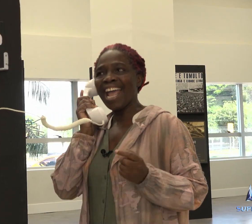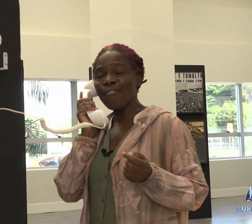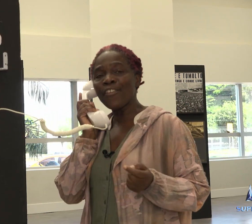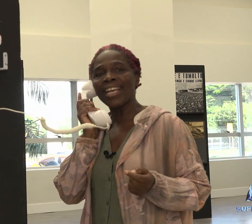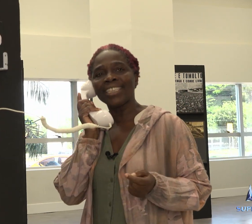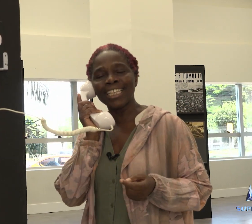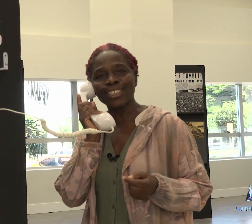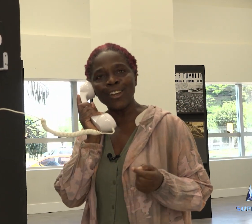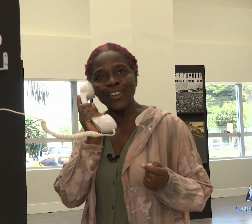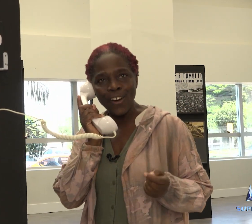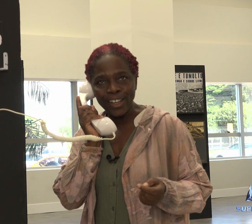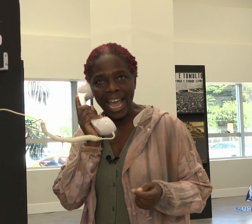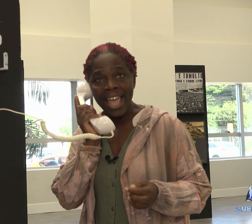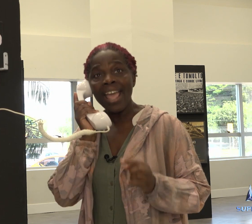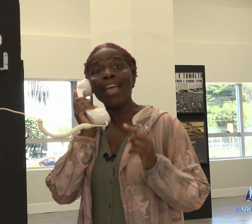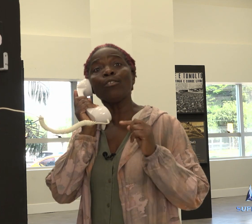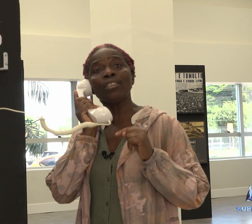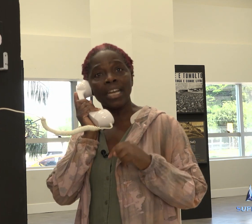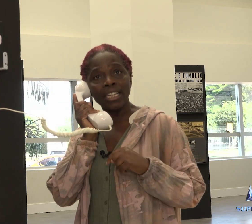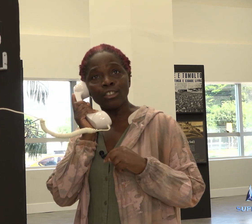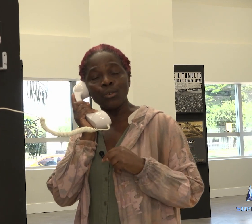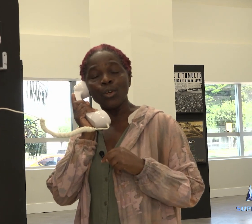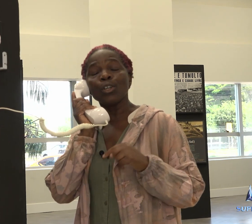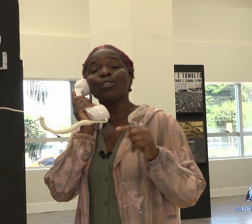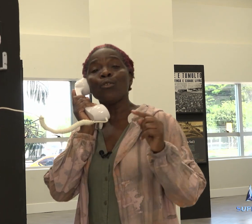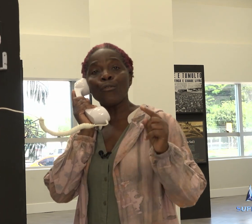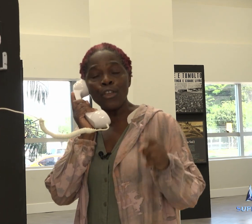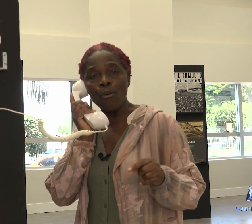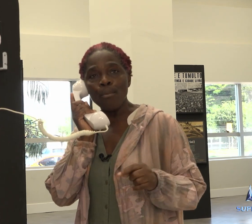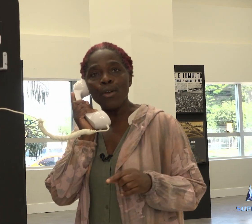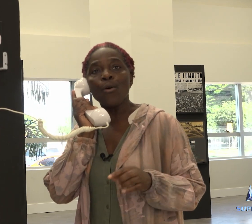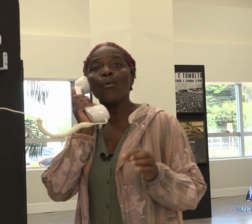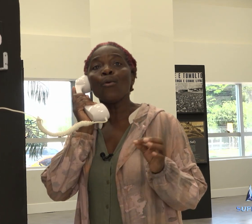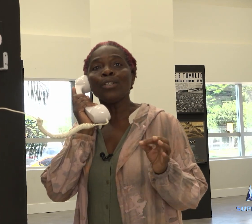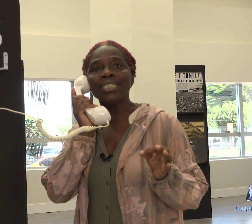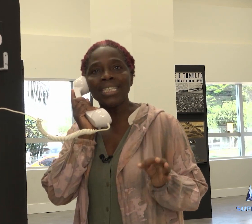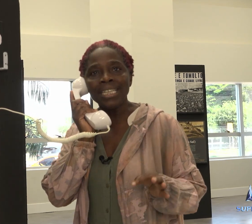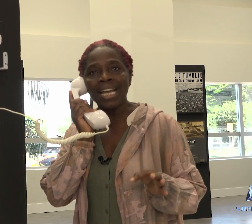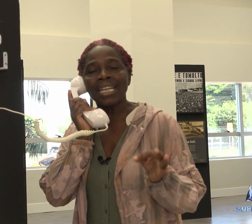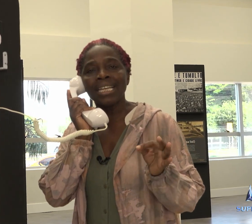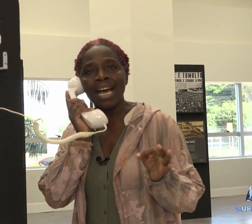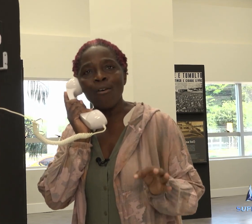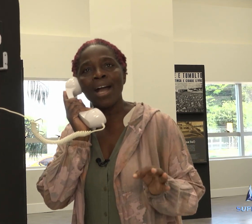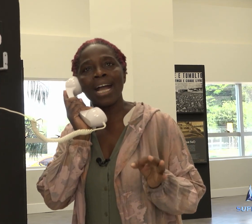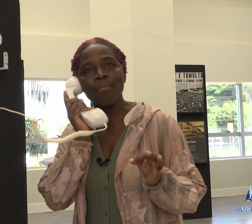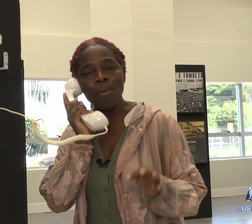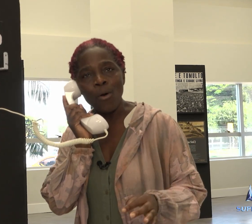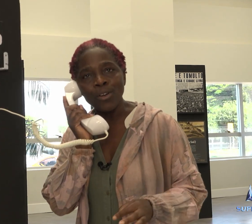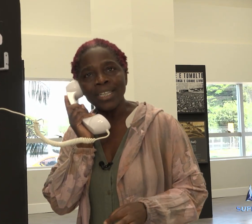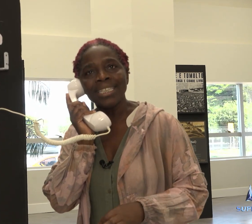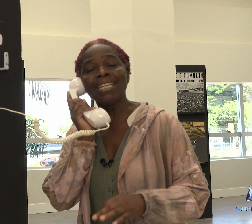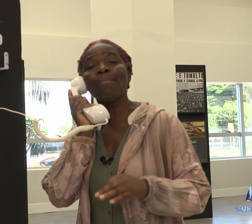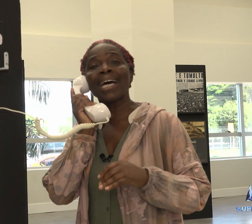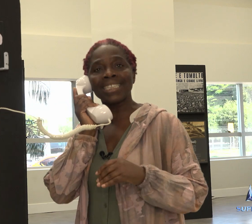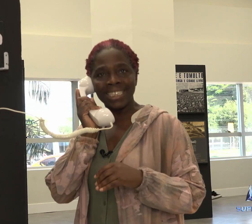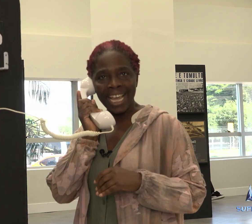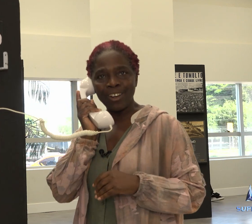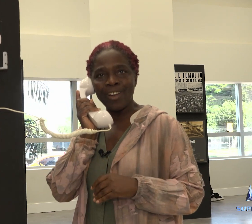referência sonora é um trecho do filme O Dia Que Não Acabou de Marcelo